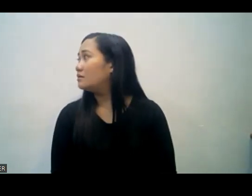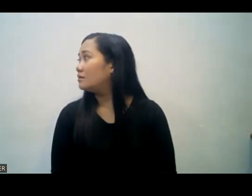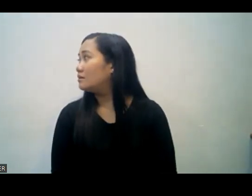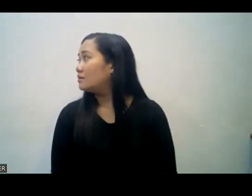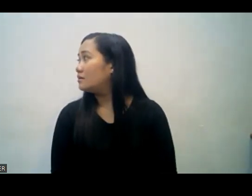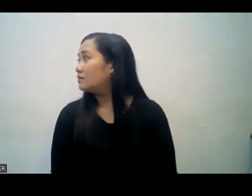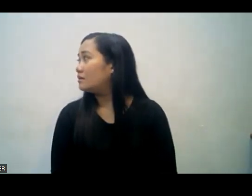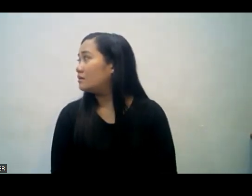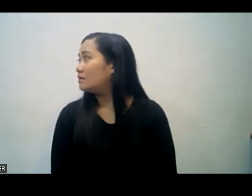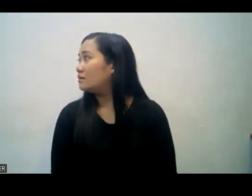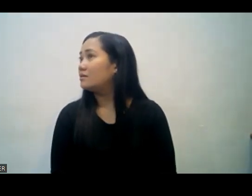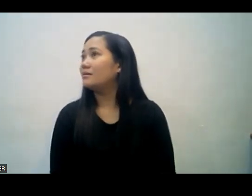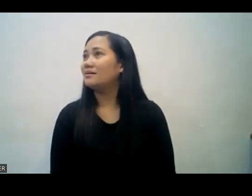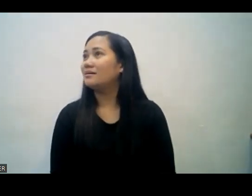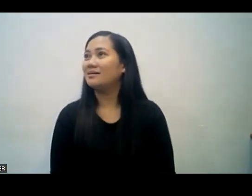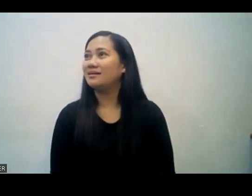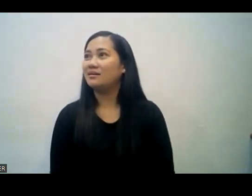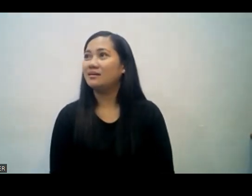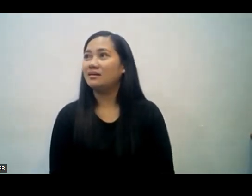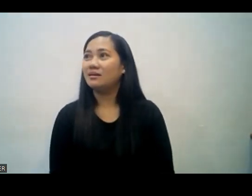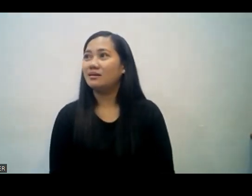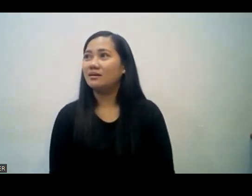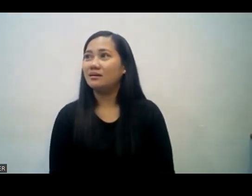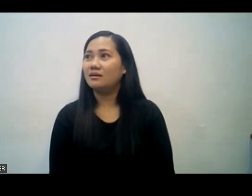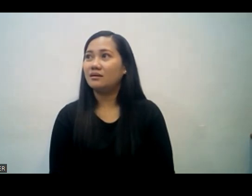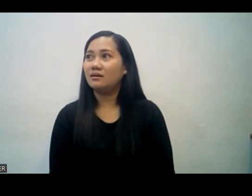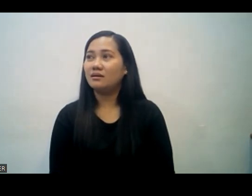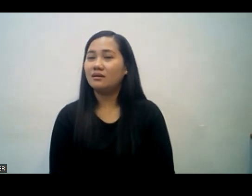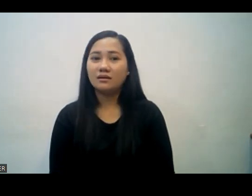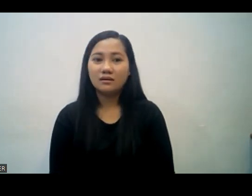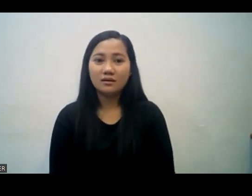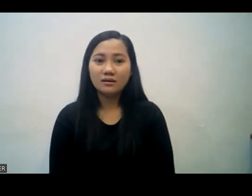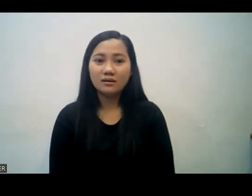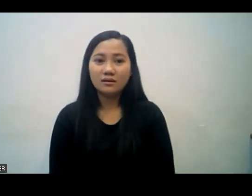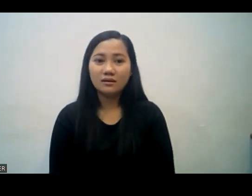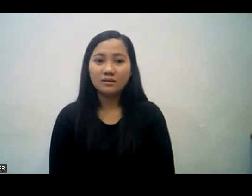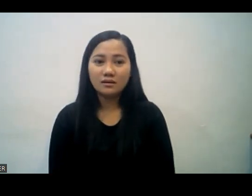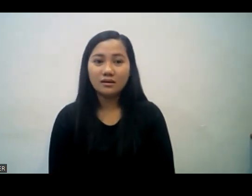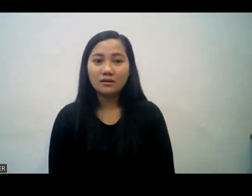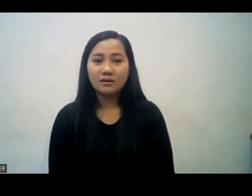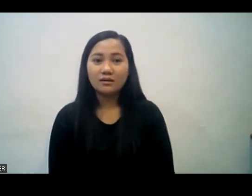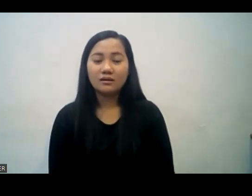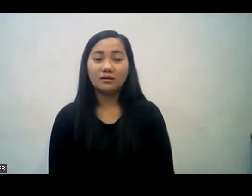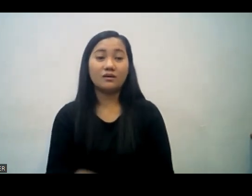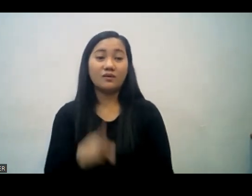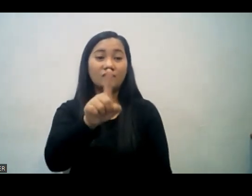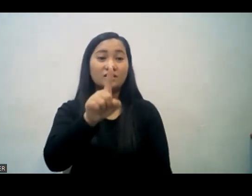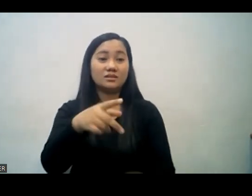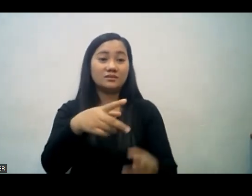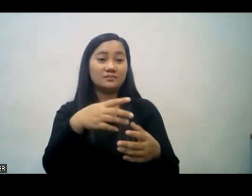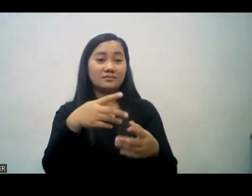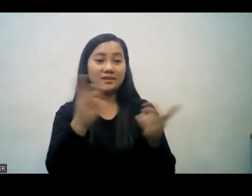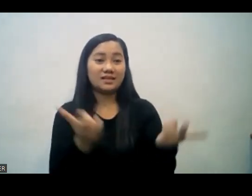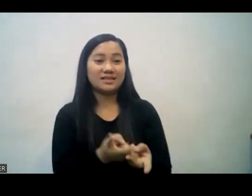Taliabu Taliabu kaya ito po yung Taliabu as I know the Indonesia kaya yung